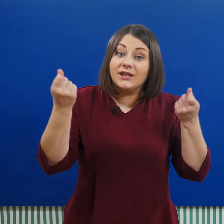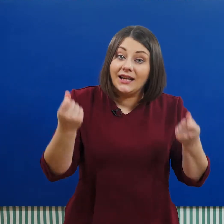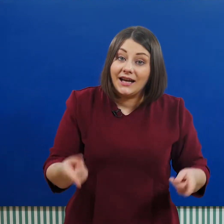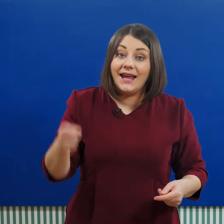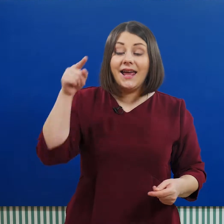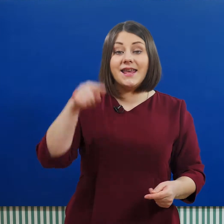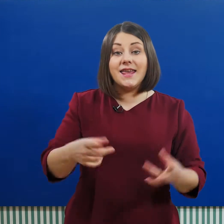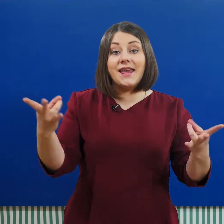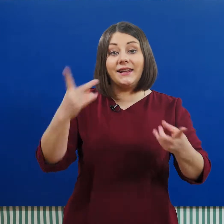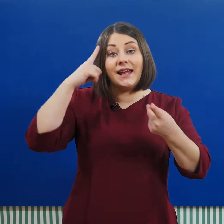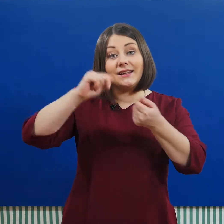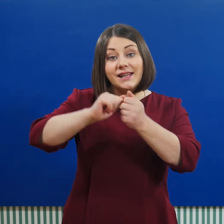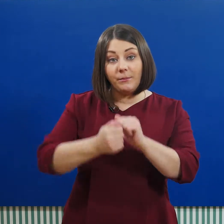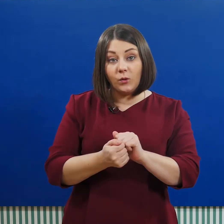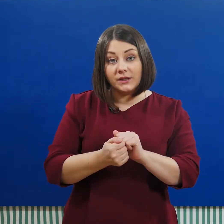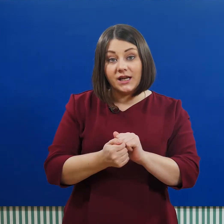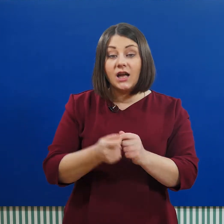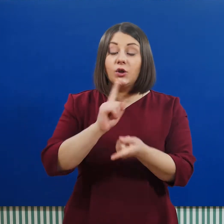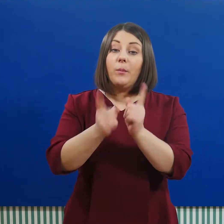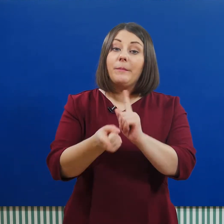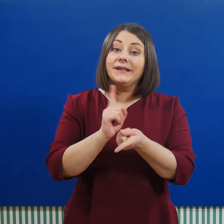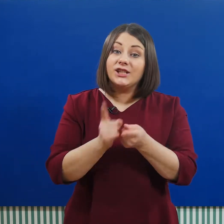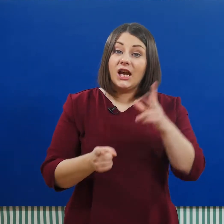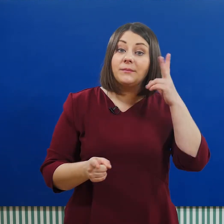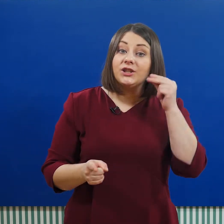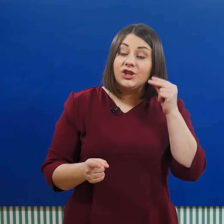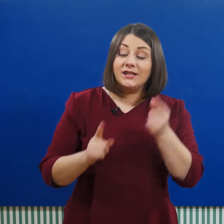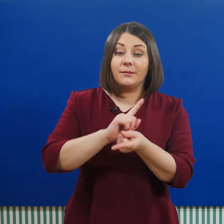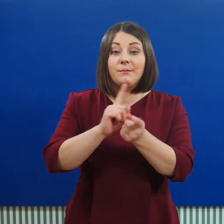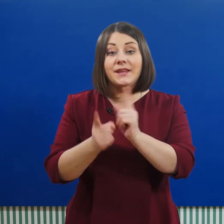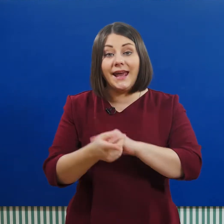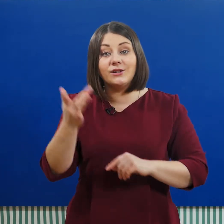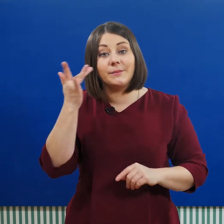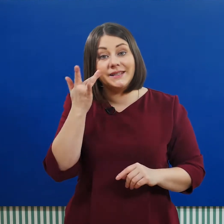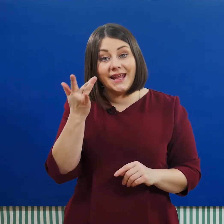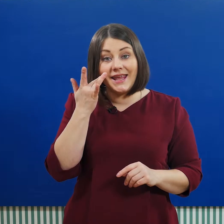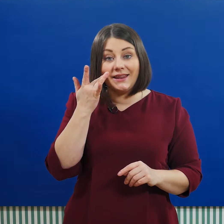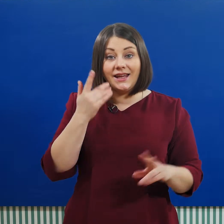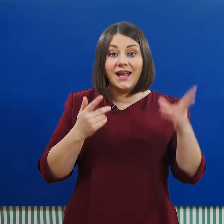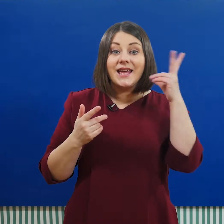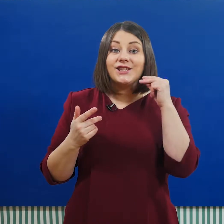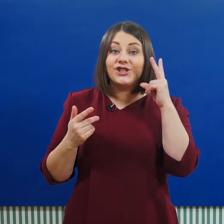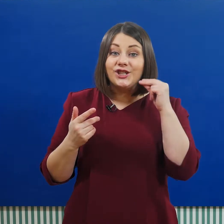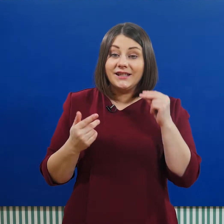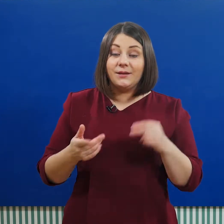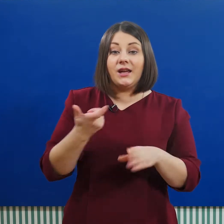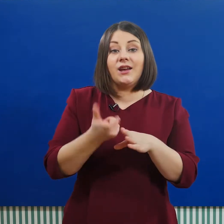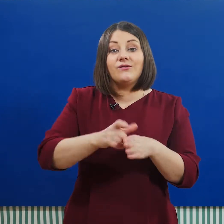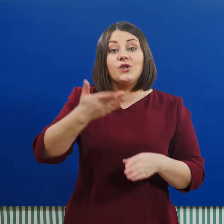никогда, и это надо запомнить, то по падежам и числам меняются постоянно. С числами всё